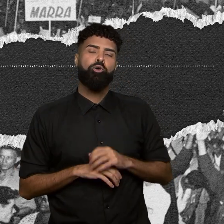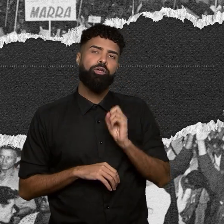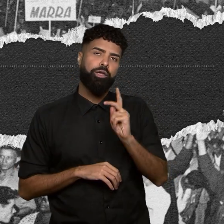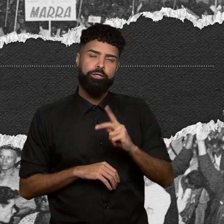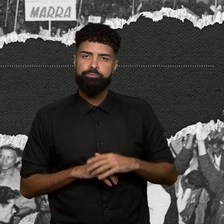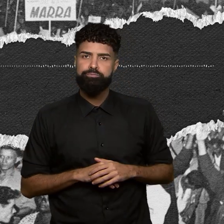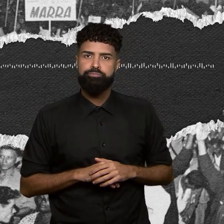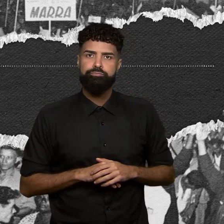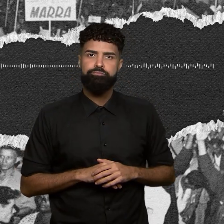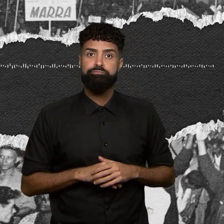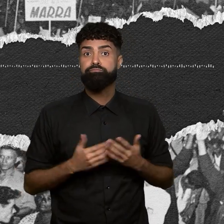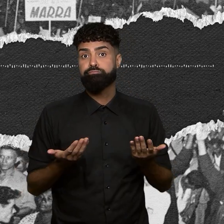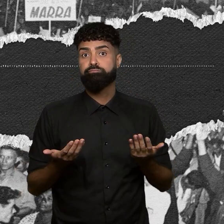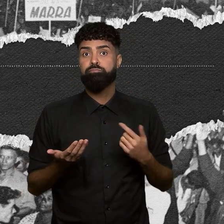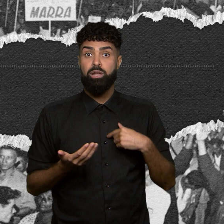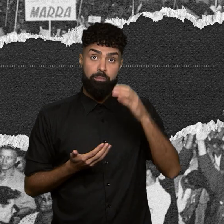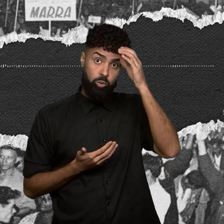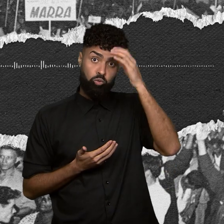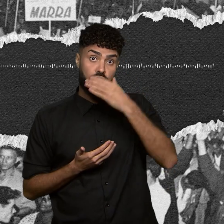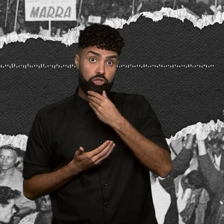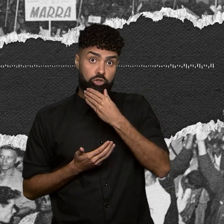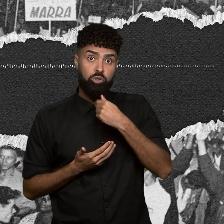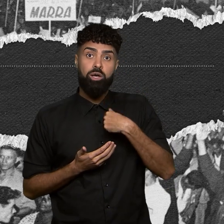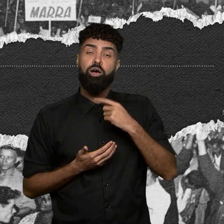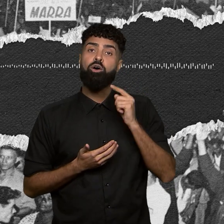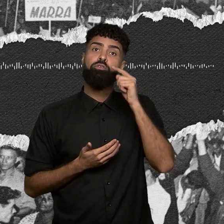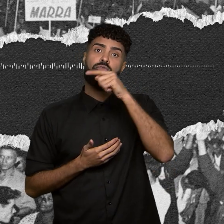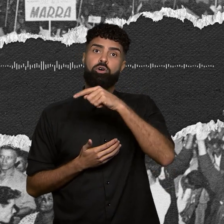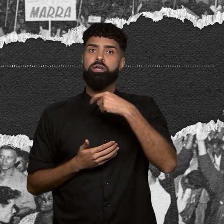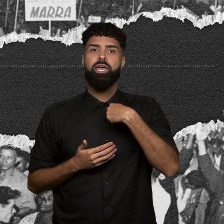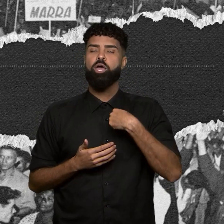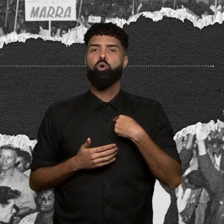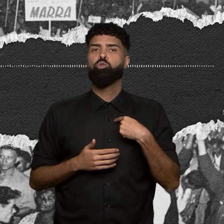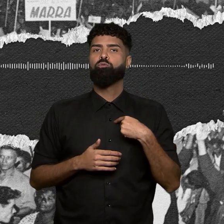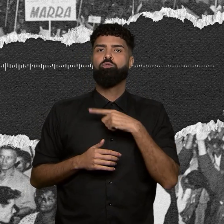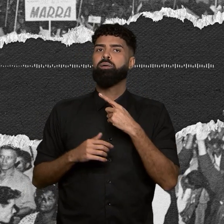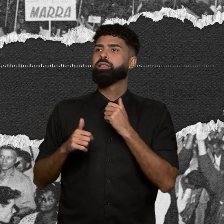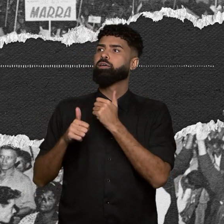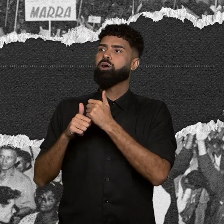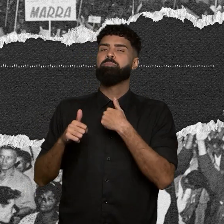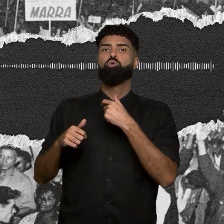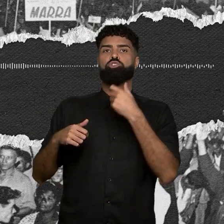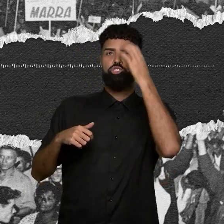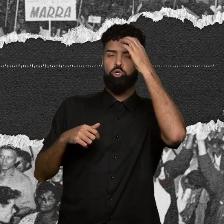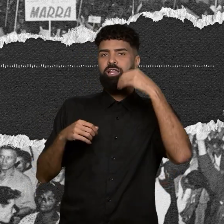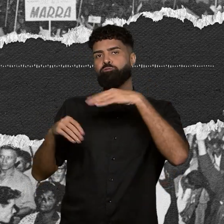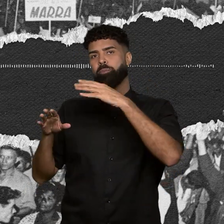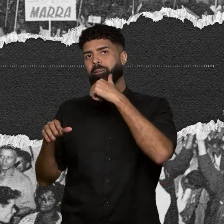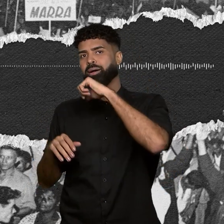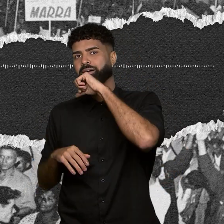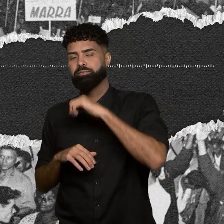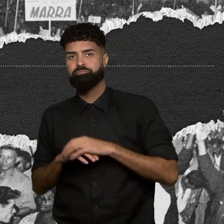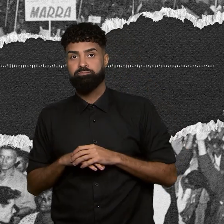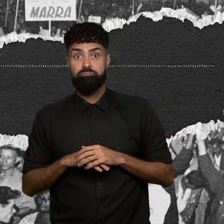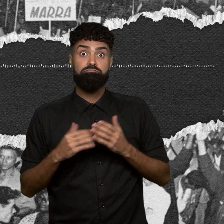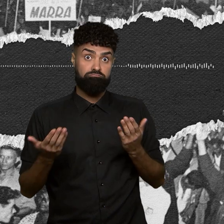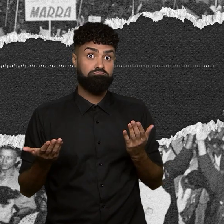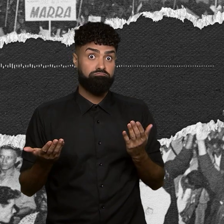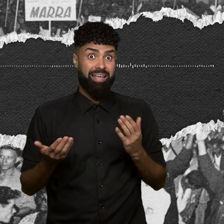E meu tio acabou indo no meu lugar. Oficialmente, o incêndio da Vila Socor matou 93